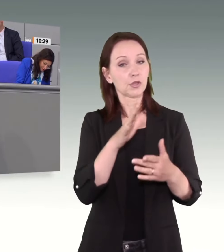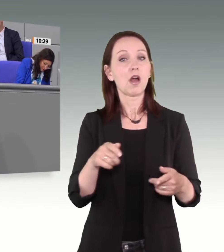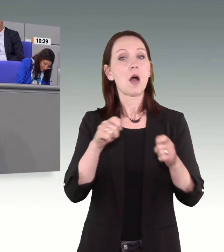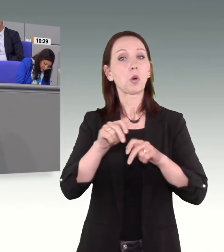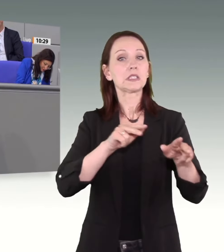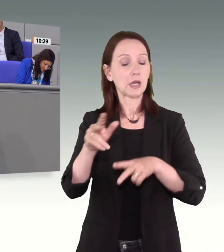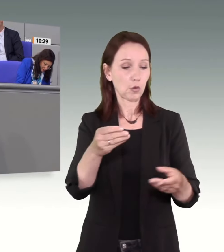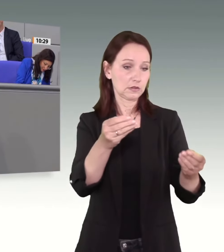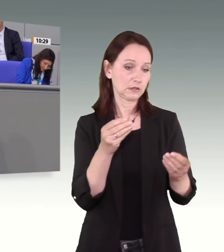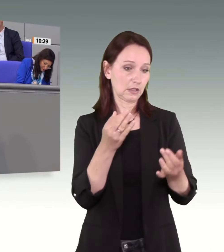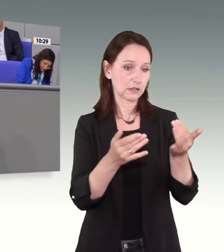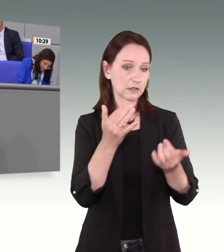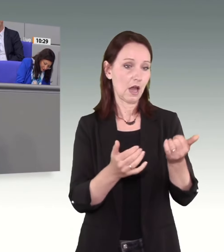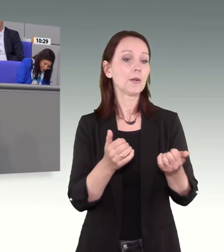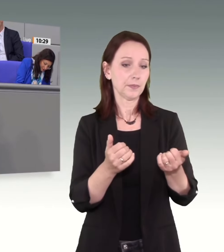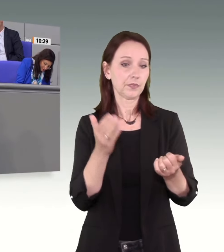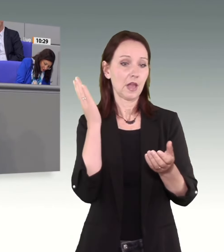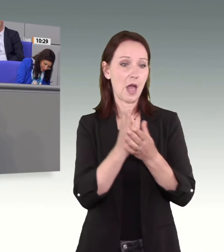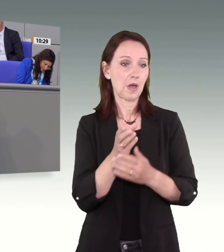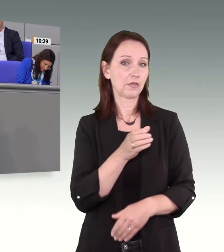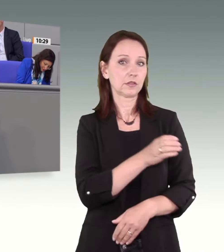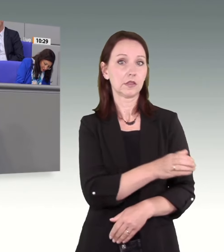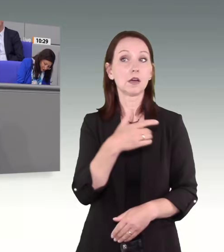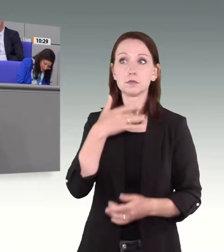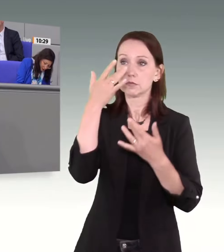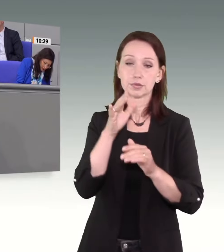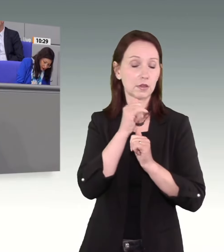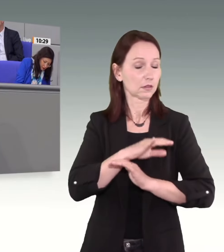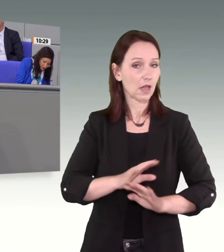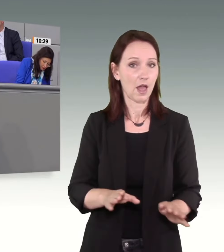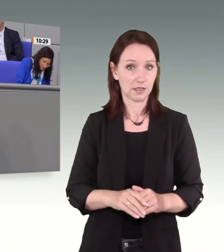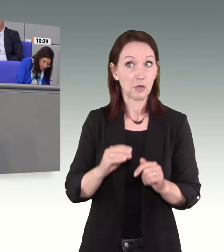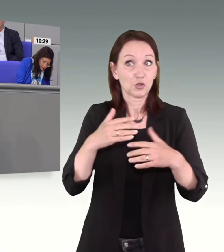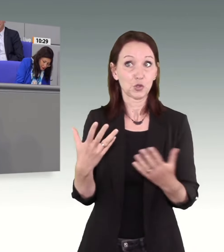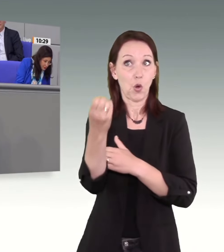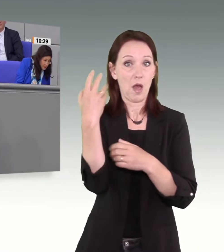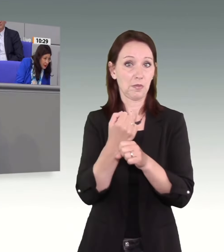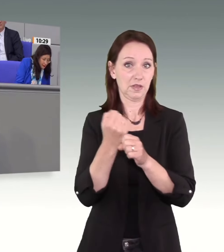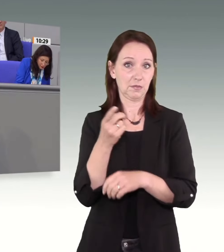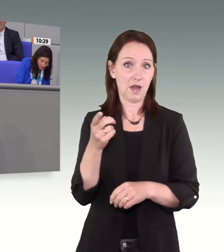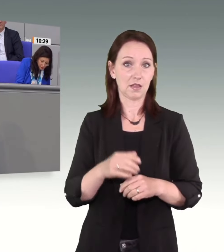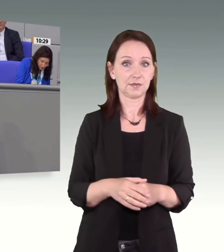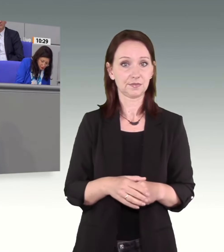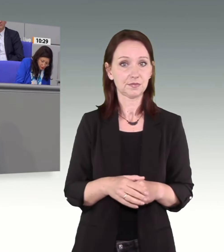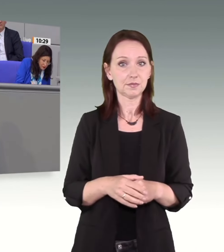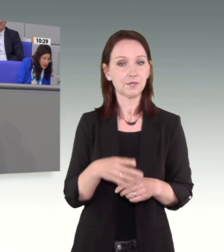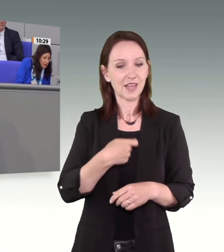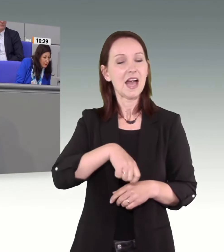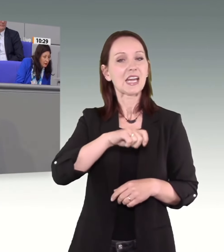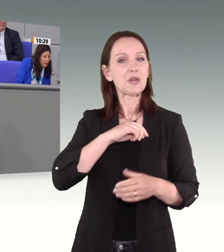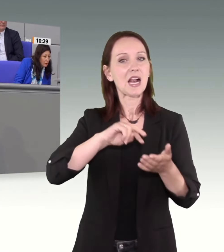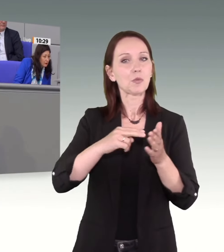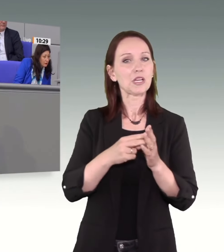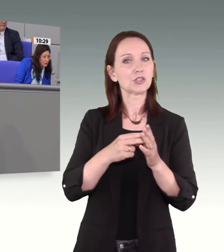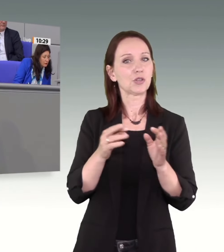Genauso macht es aber die Ampel. Die letzte substanzielle kriminalpolitische Maßnahme, auf die sich diese Ampelregierung noch